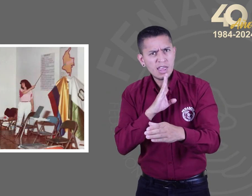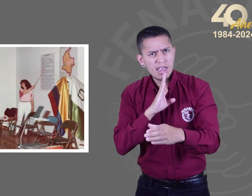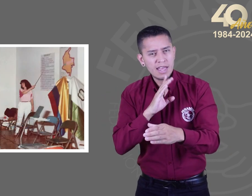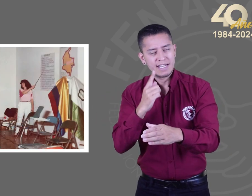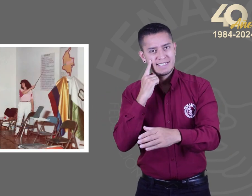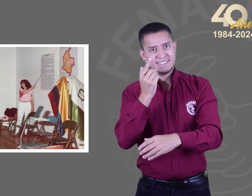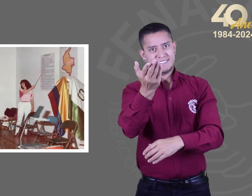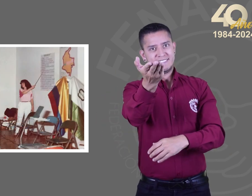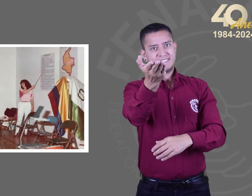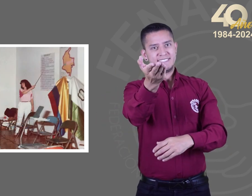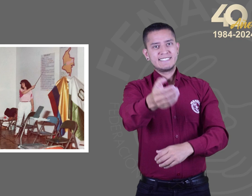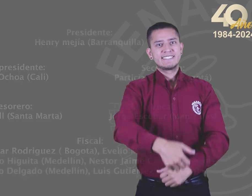Quedando así.